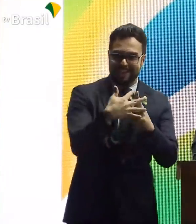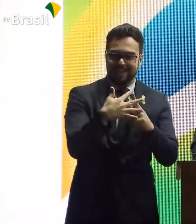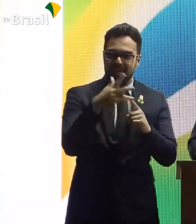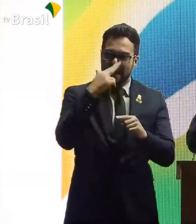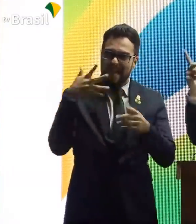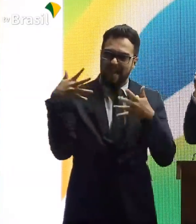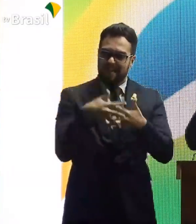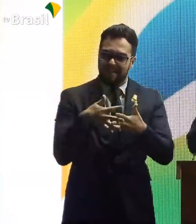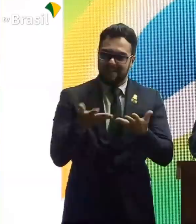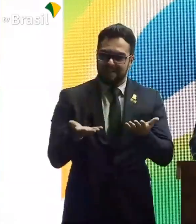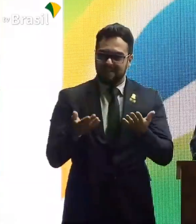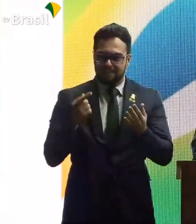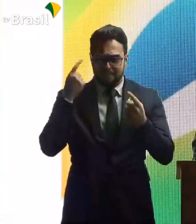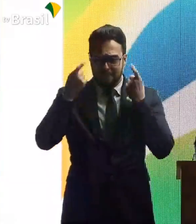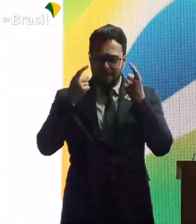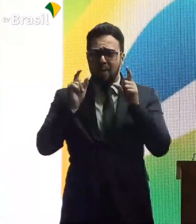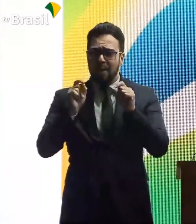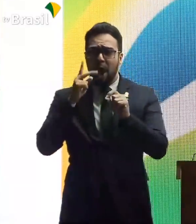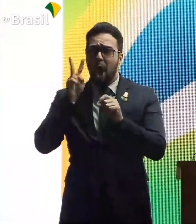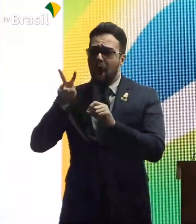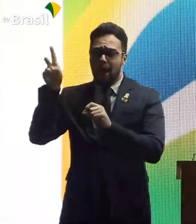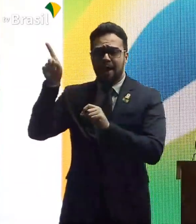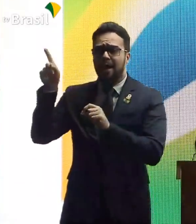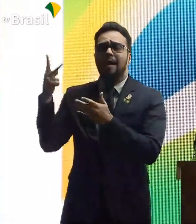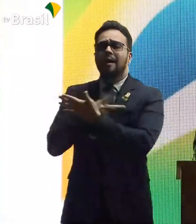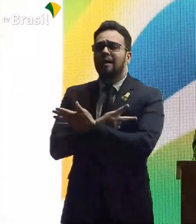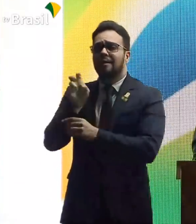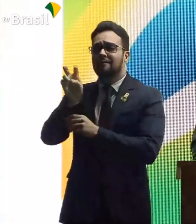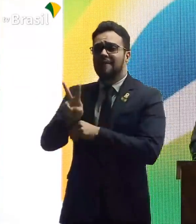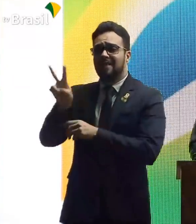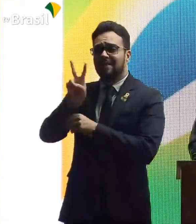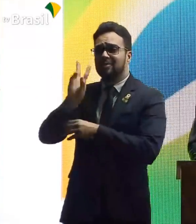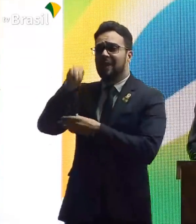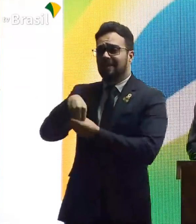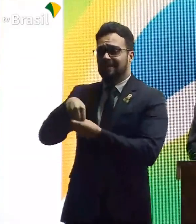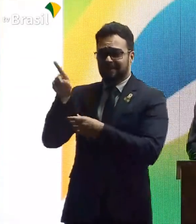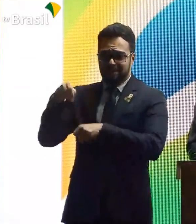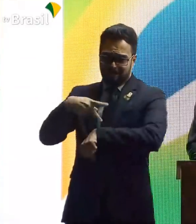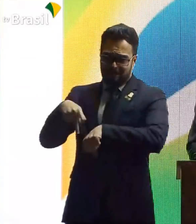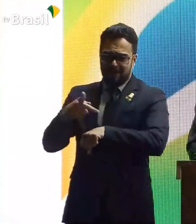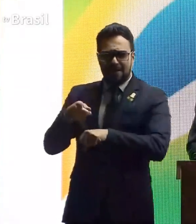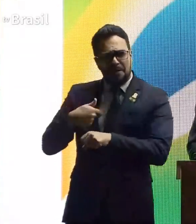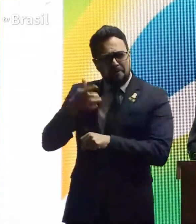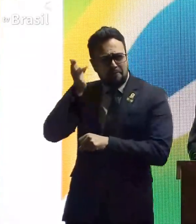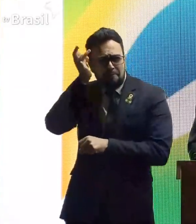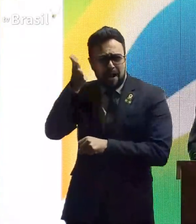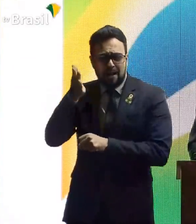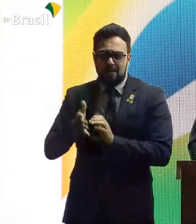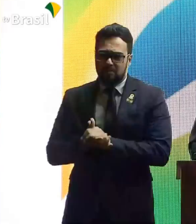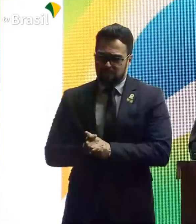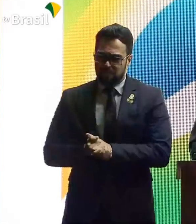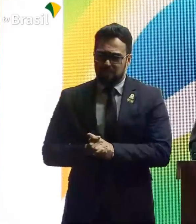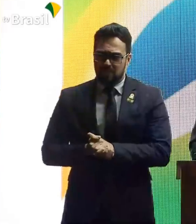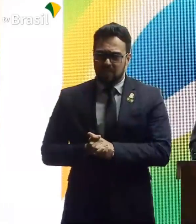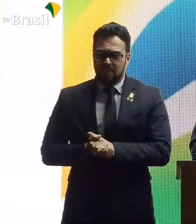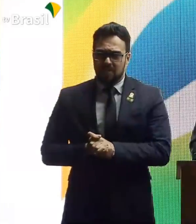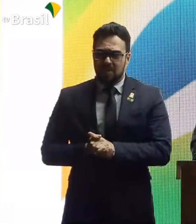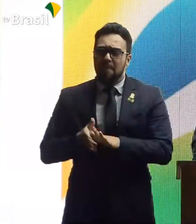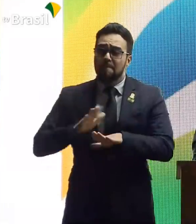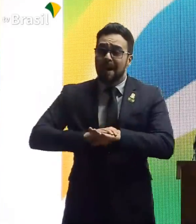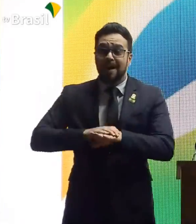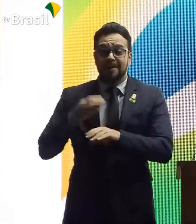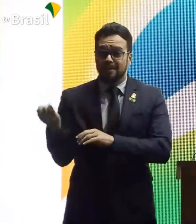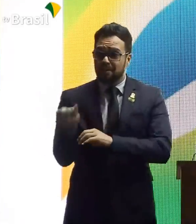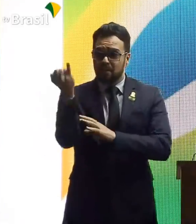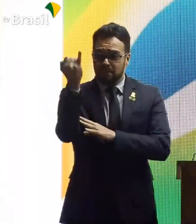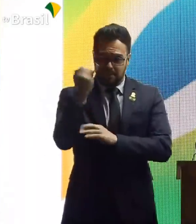preocupados com isso? Veja como está a Venezuela. É muito fácil. Tem algo mais importante que a nossa vida. É a